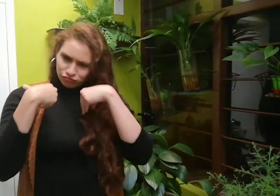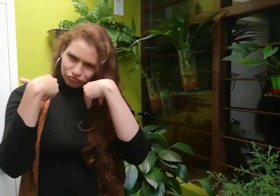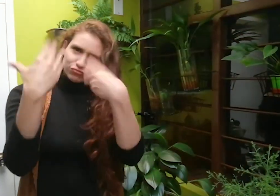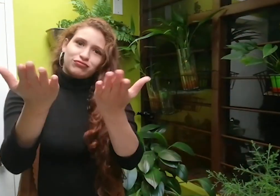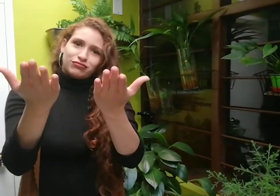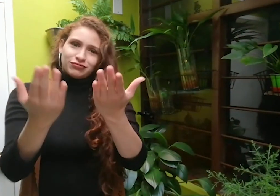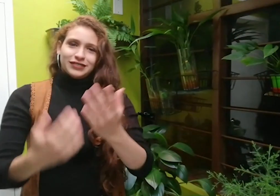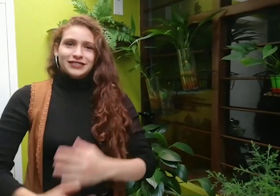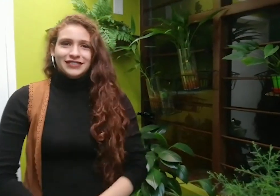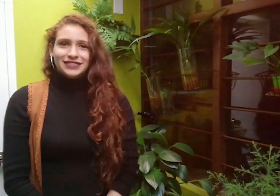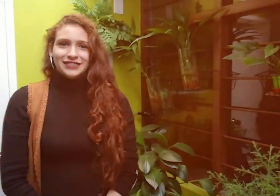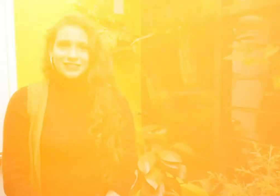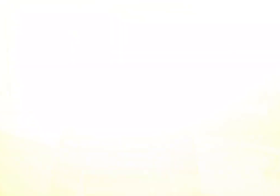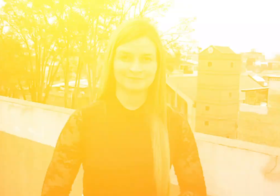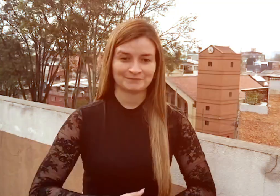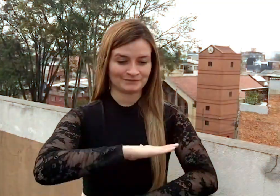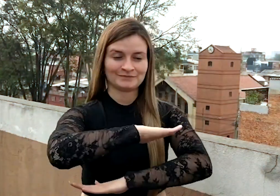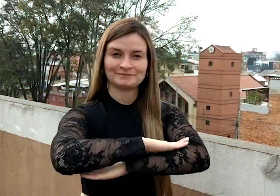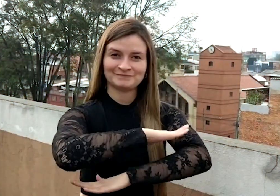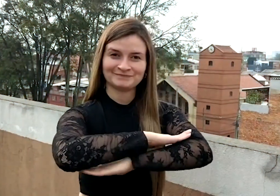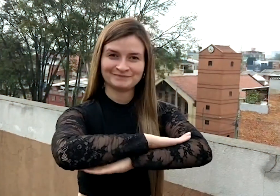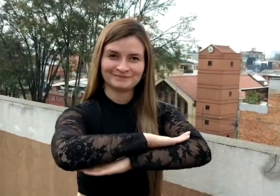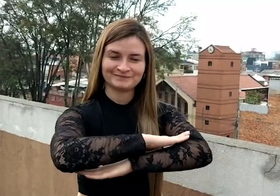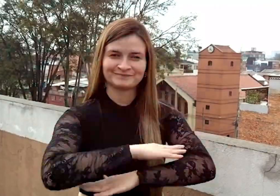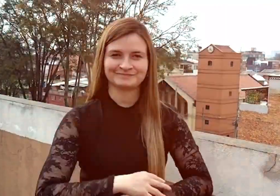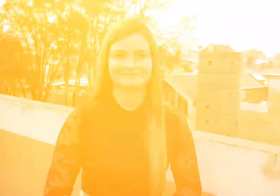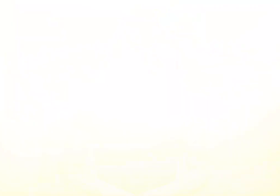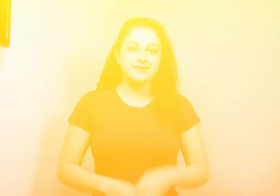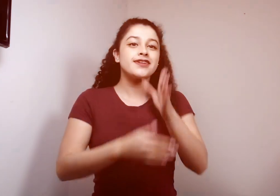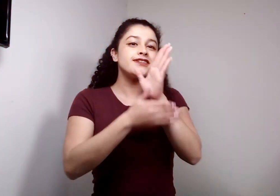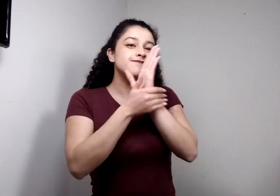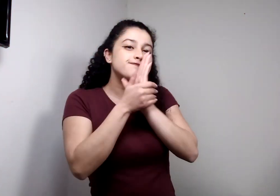Entrega Disciplina Sencillez